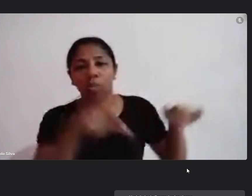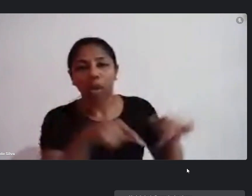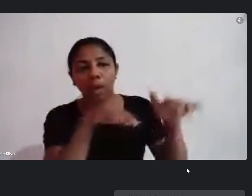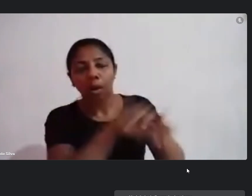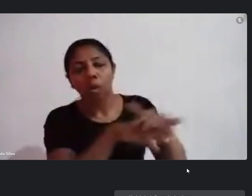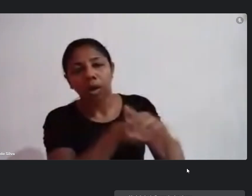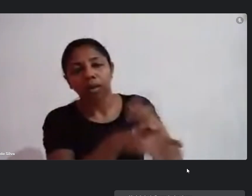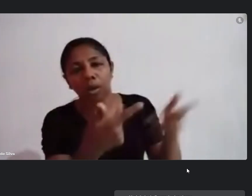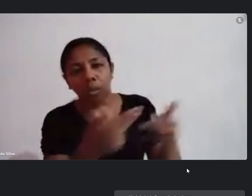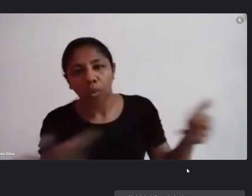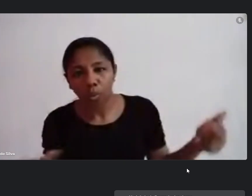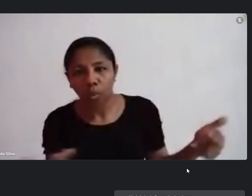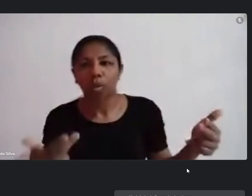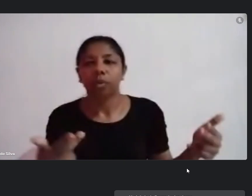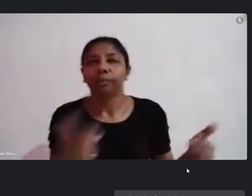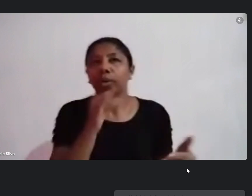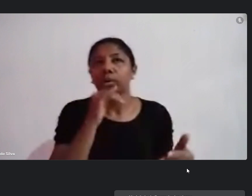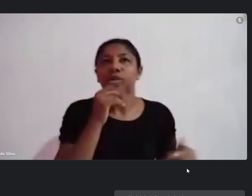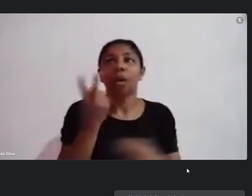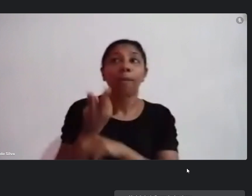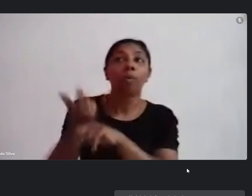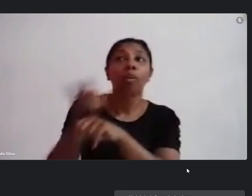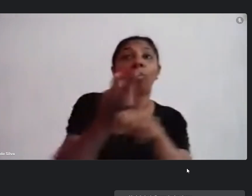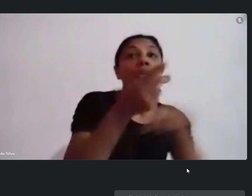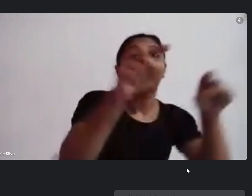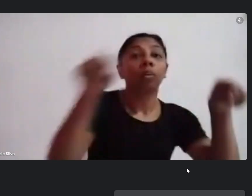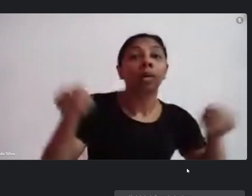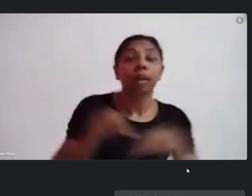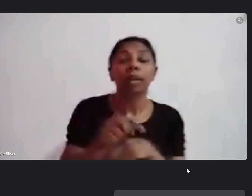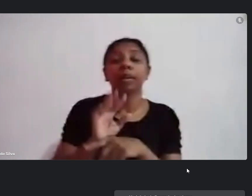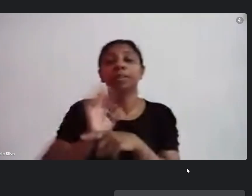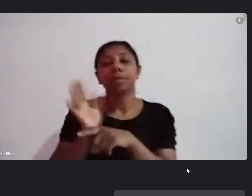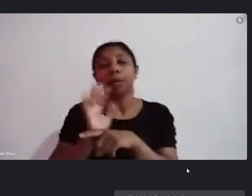os lugares que tem sala de cinema e me lembrei aqui que estou faltando uma resposta do